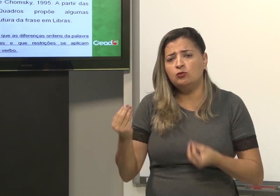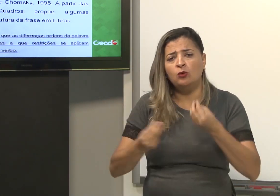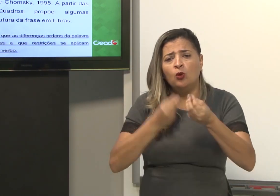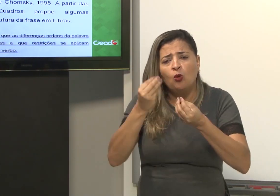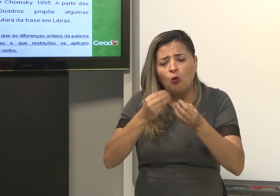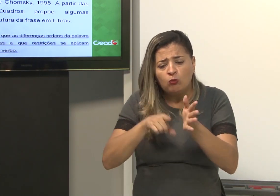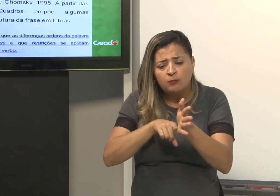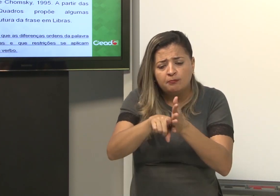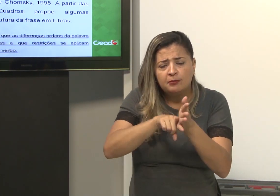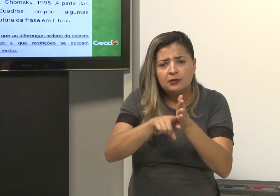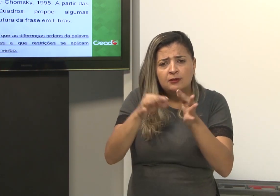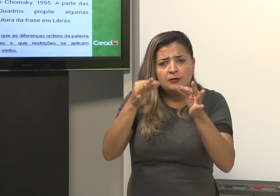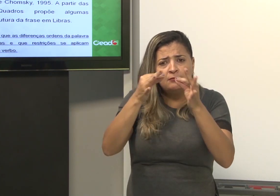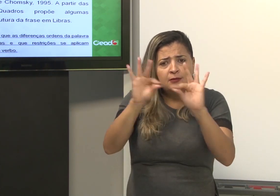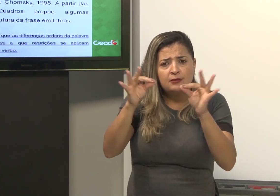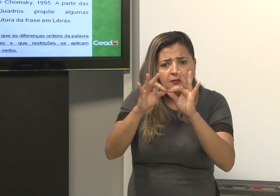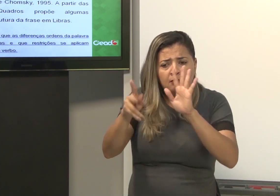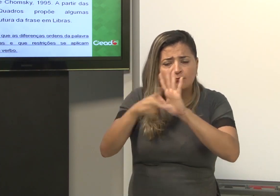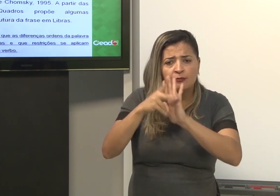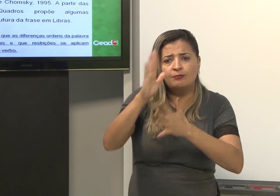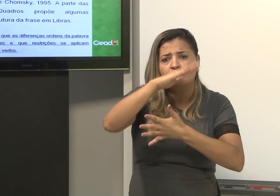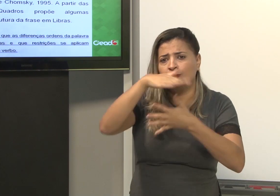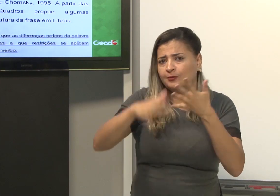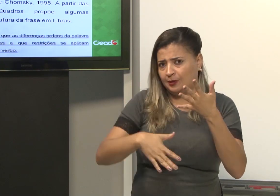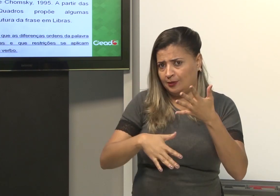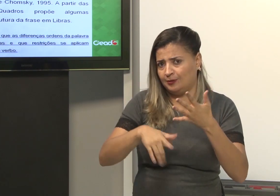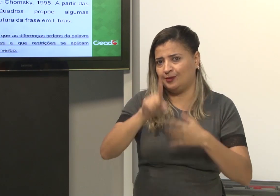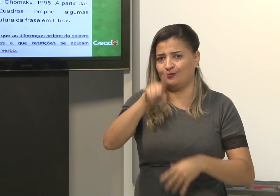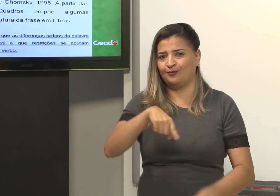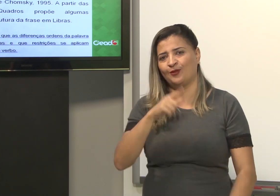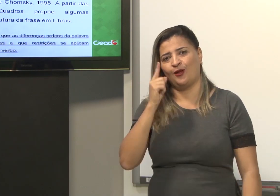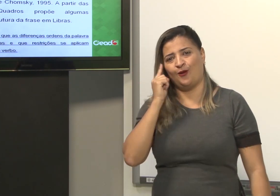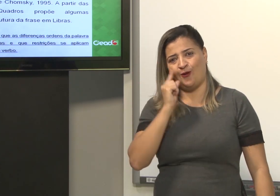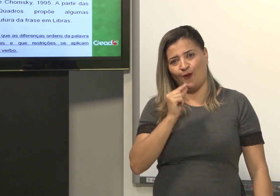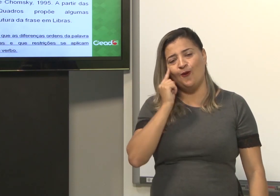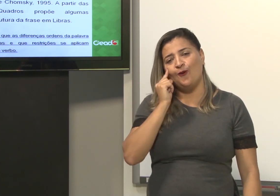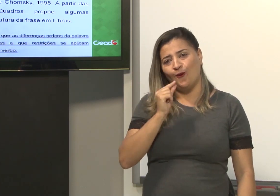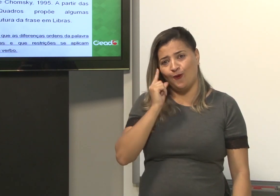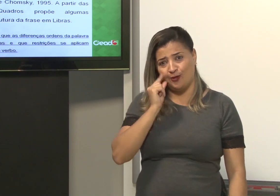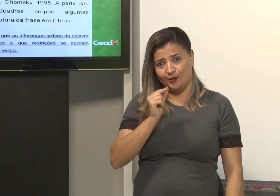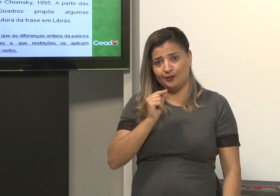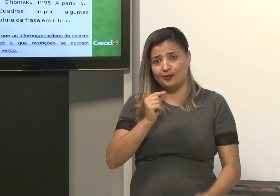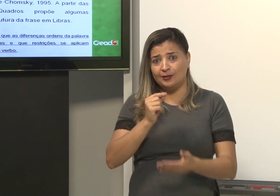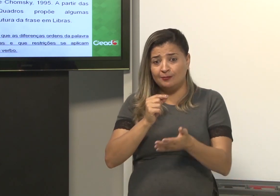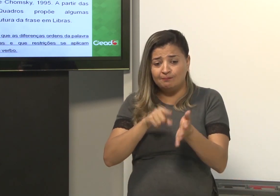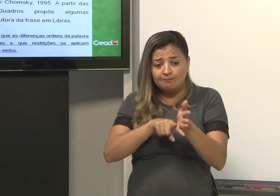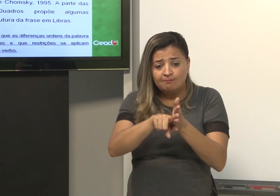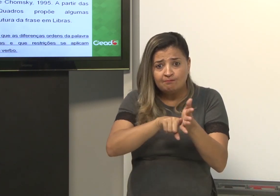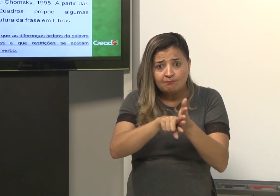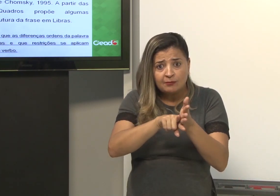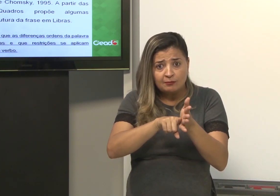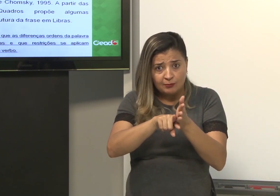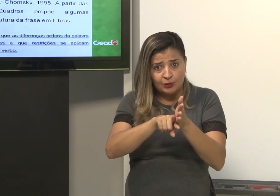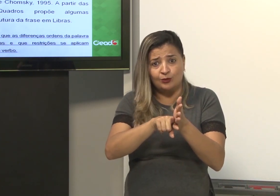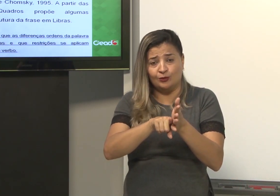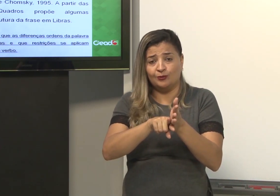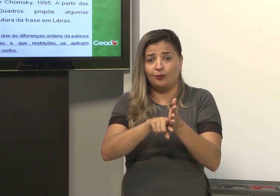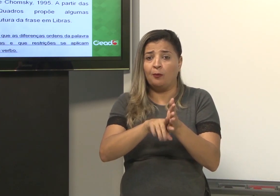no Brasil, como foi feita essa pesquisa da sintaxe? Para a Libras. Essa pesquisa foi feita por Ronice e